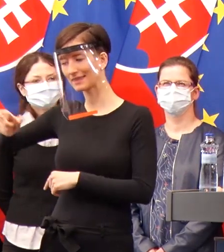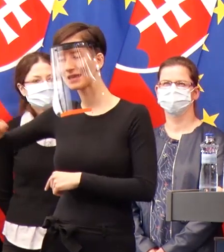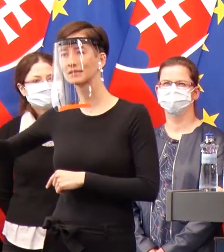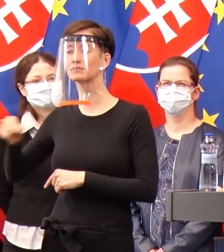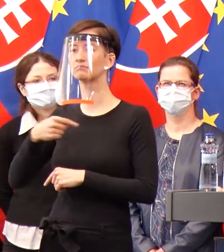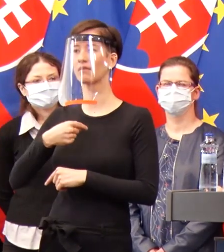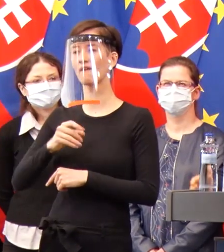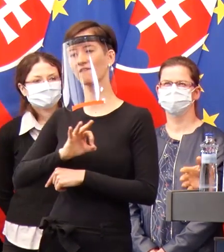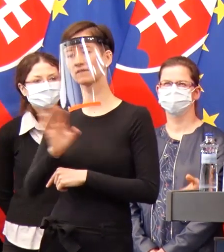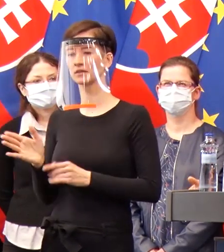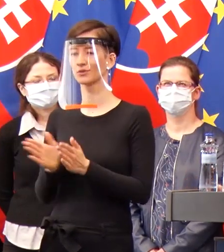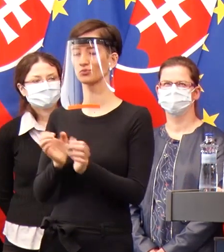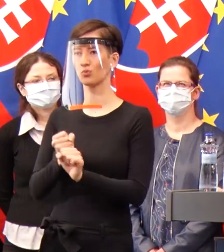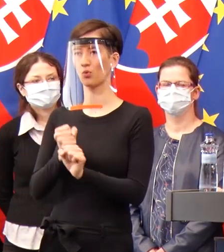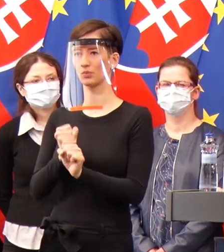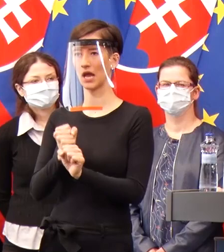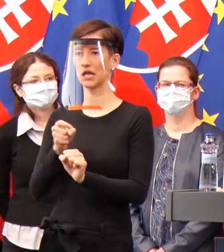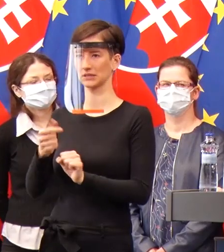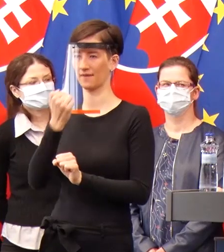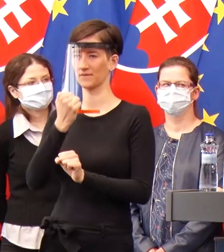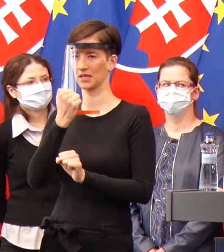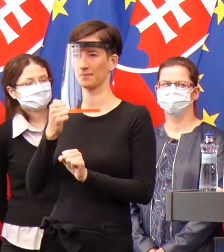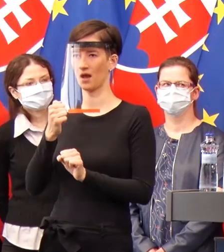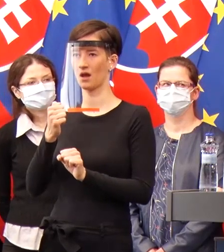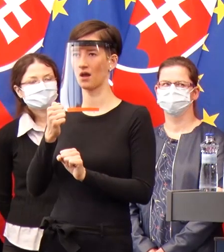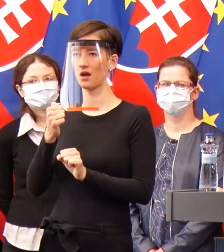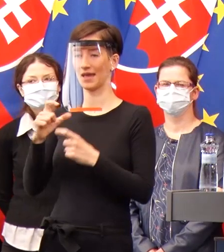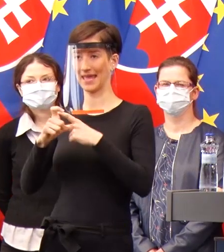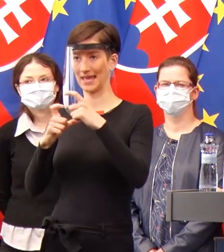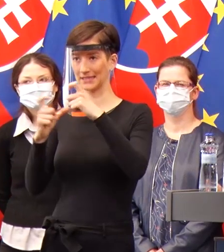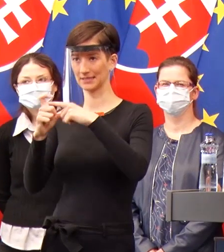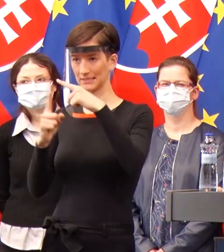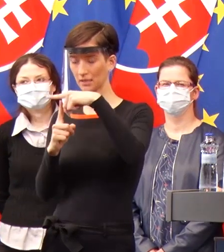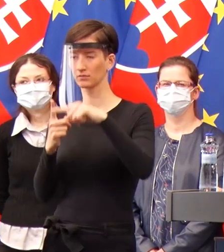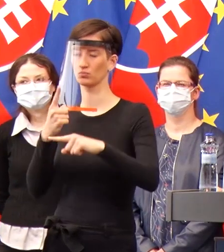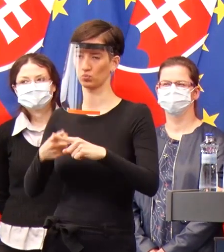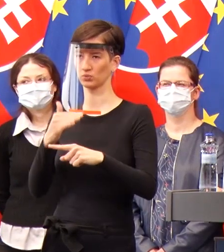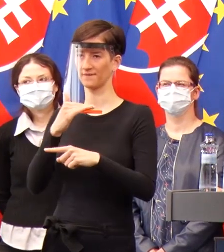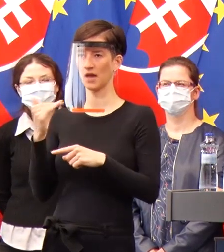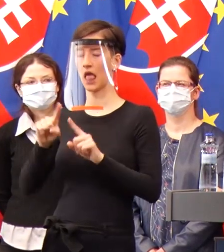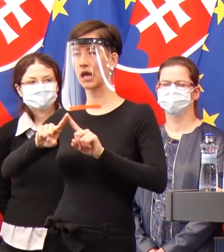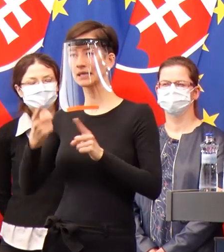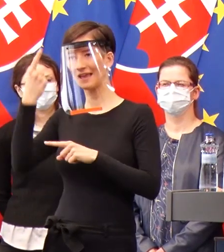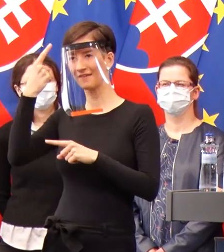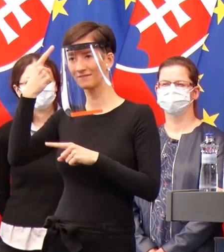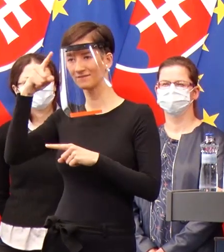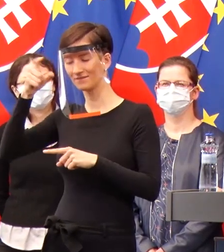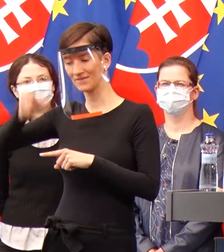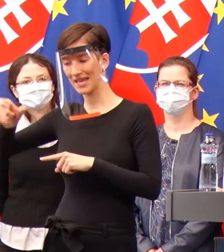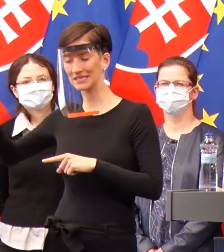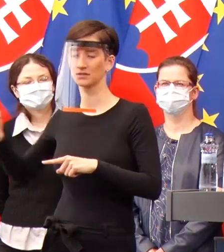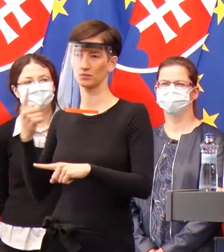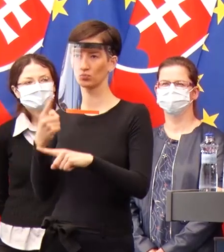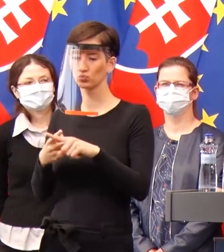takéto platformy, ktorá naozaj odpoveda na potreby Slovenskej